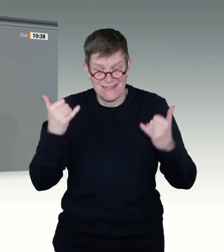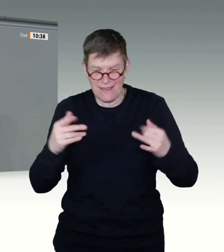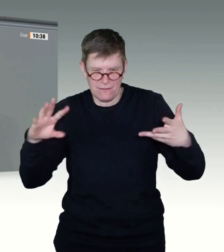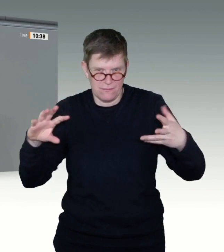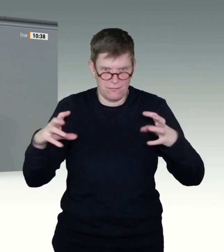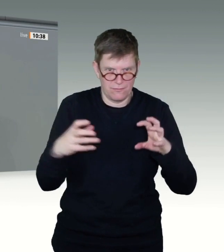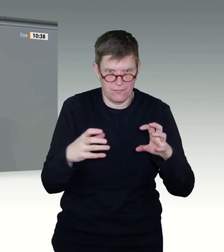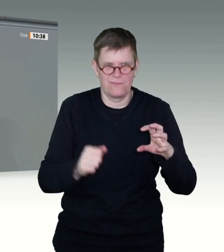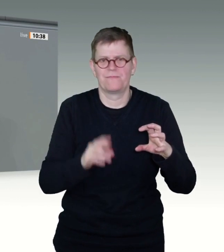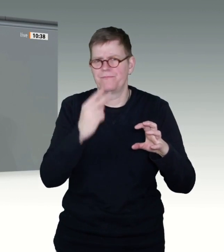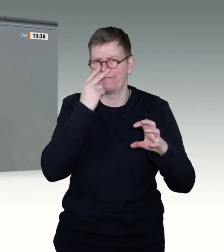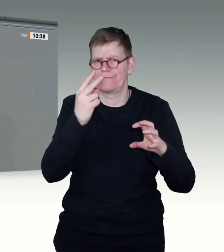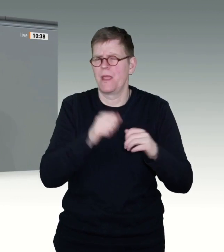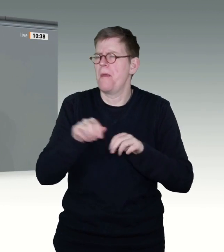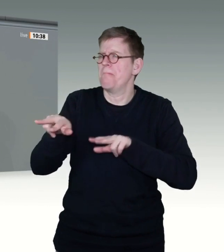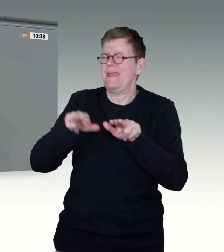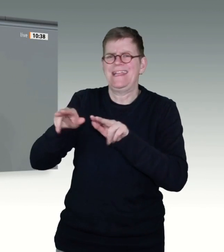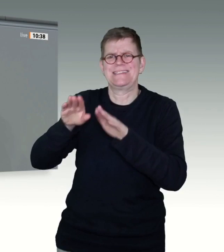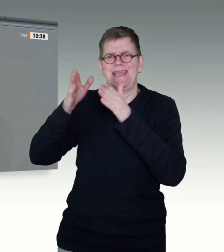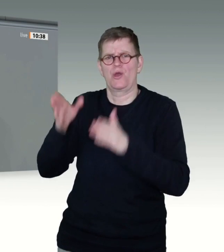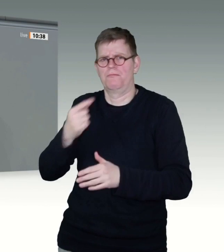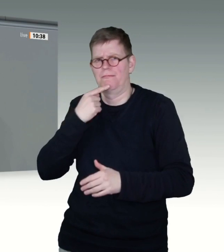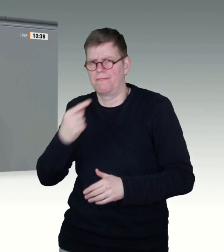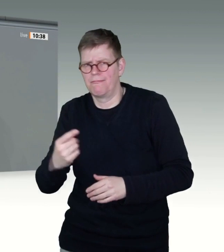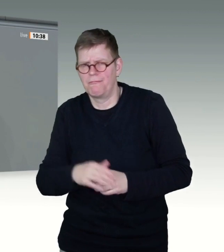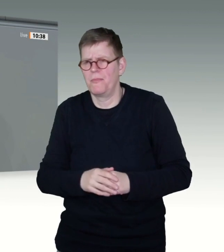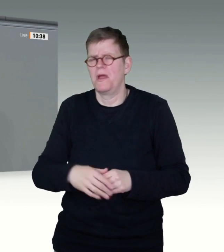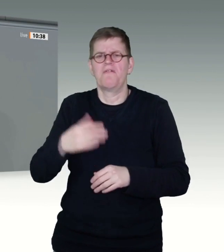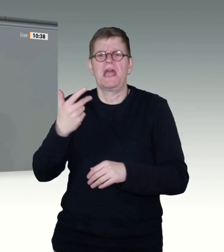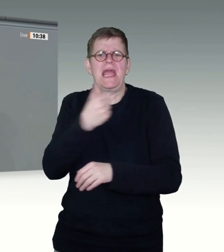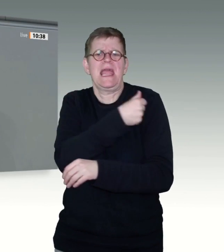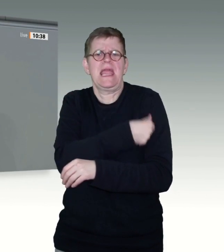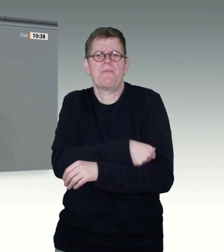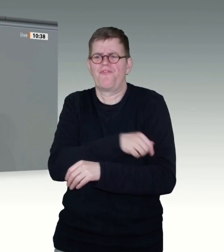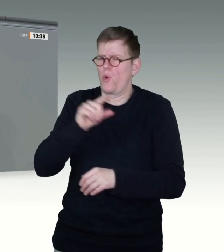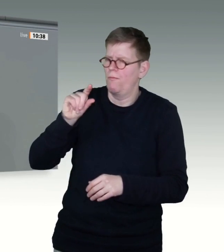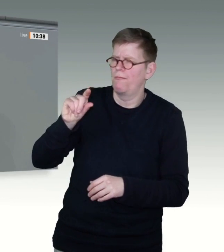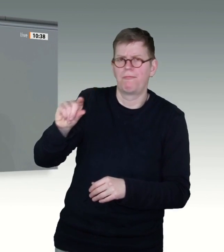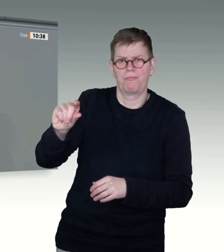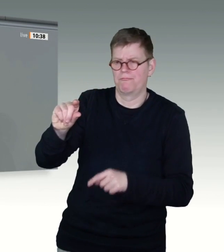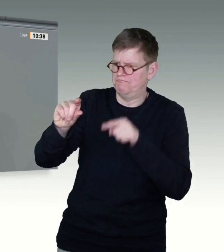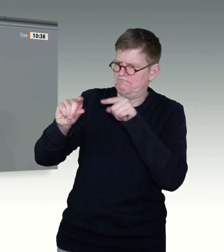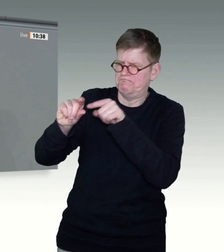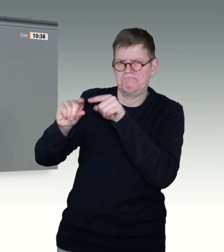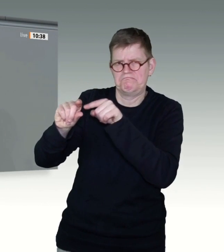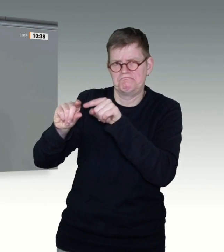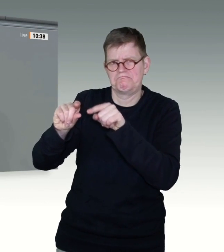Ministerium davon ausgeht, dass die Zahl der Impfdosen erst im April die Impfkapazität der Zentren